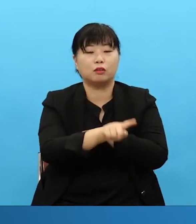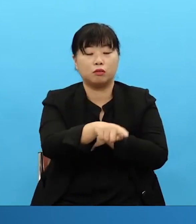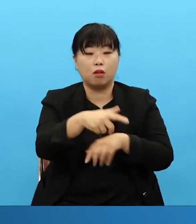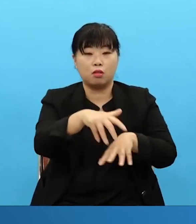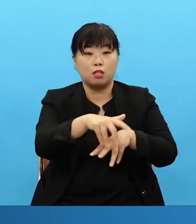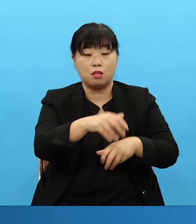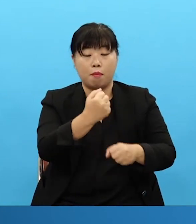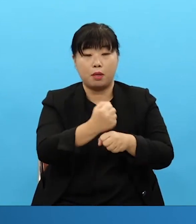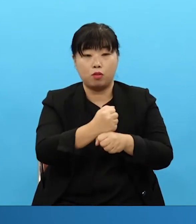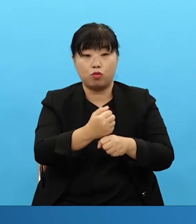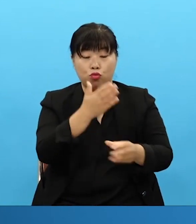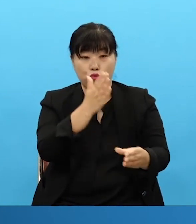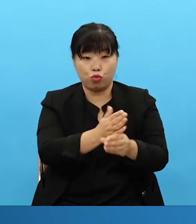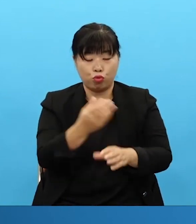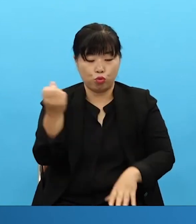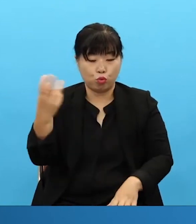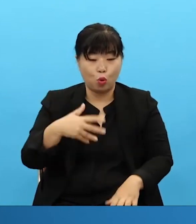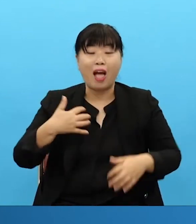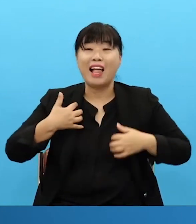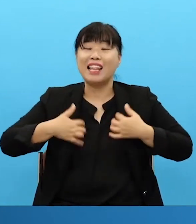the leisure businesses are matching everything to that.